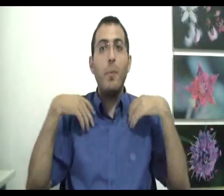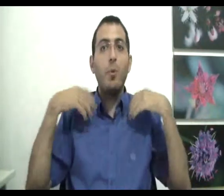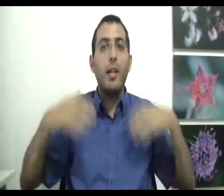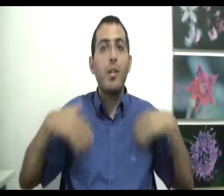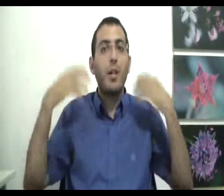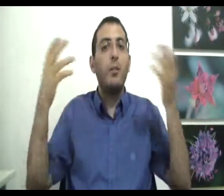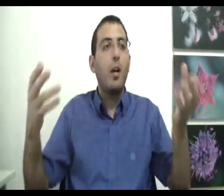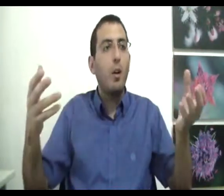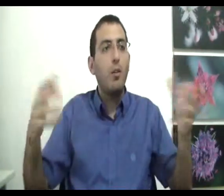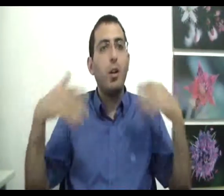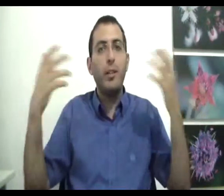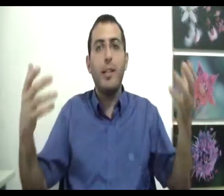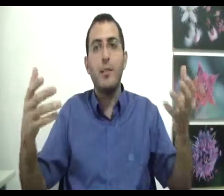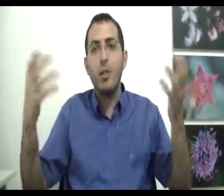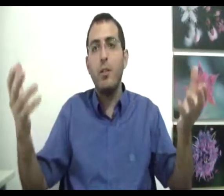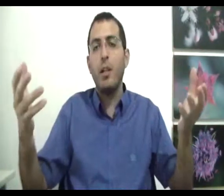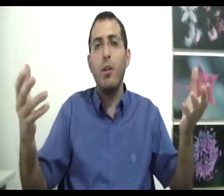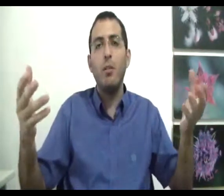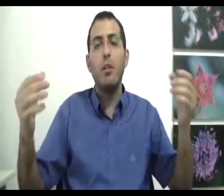בטוח כי יש לך יותר יכולות, יש לך יותר כסף, יש לך יותר יכולות